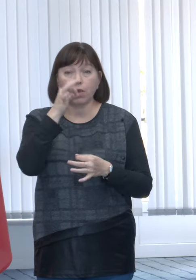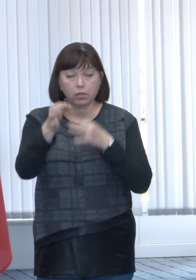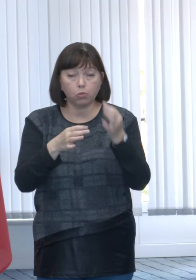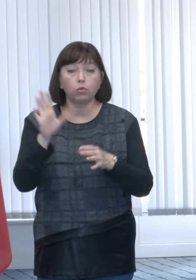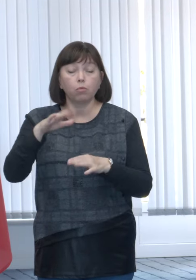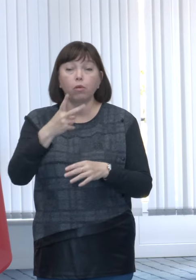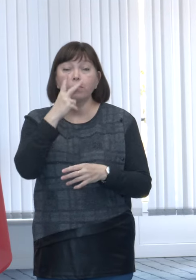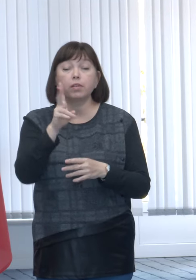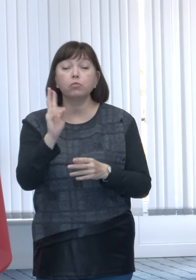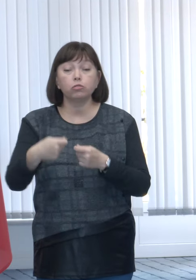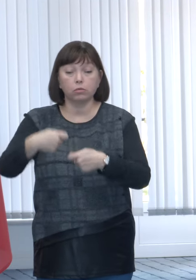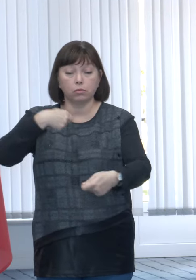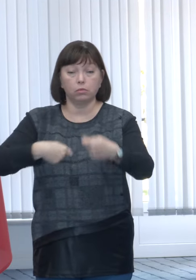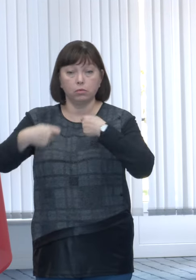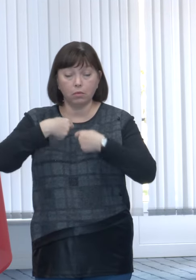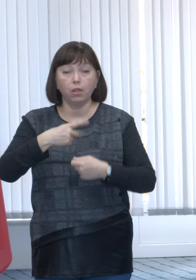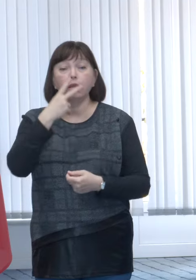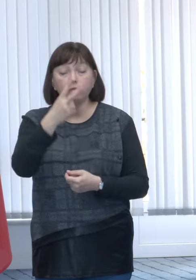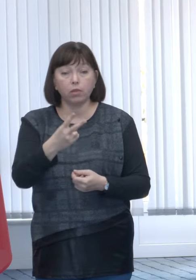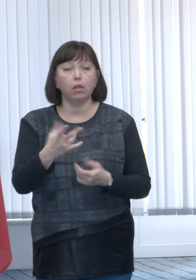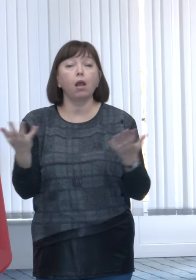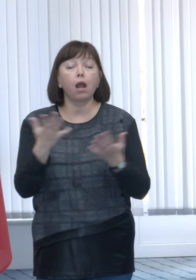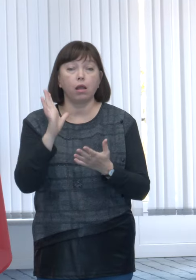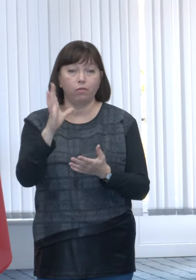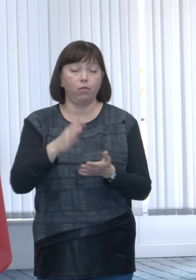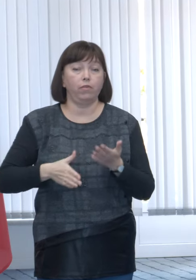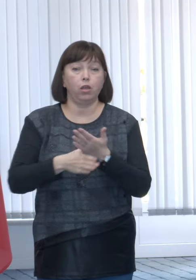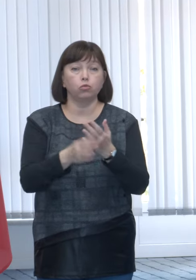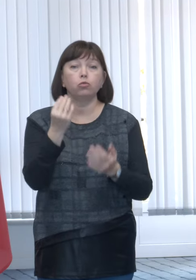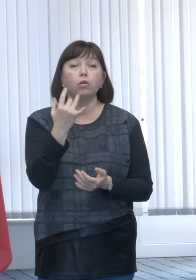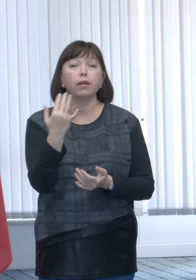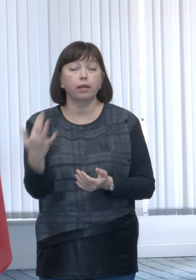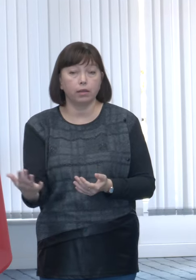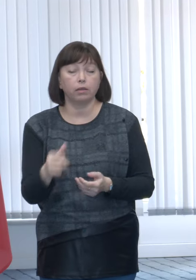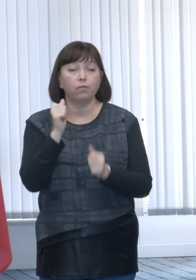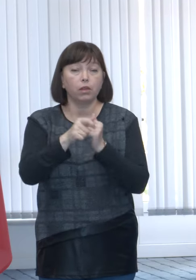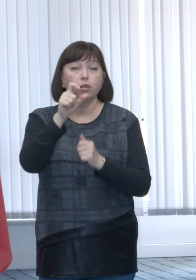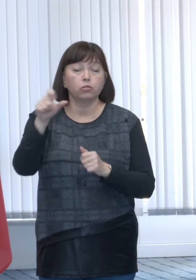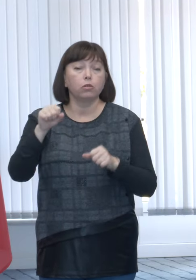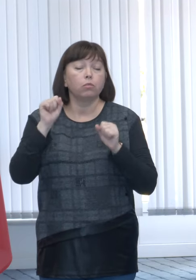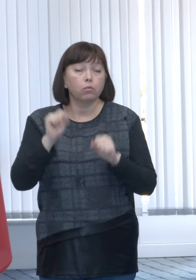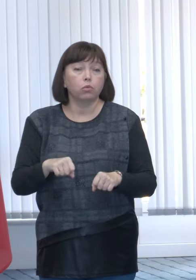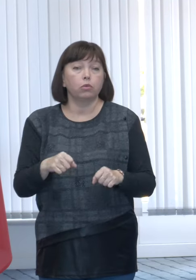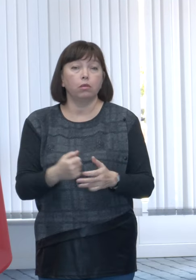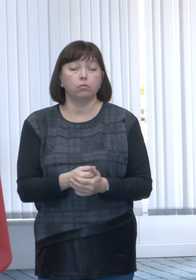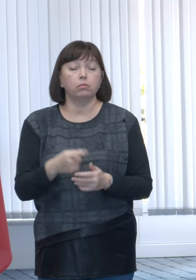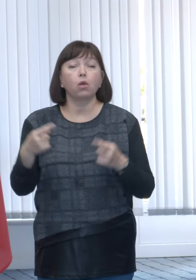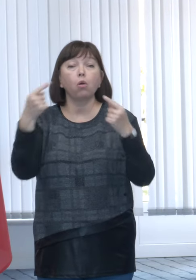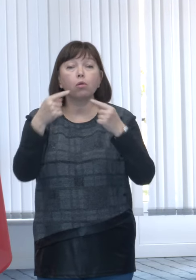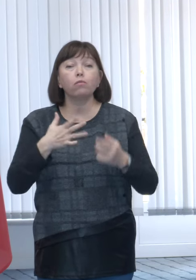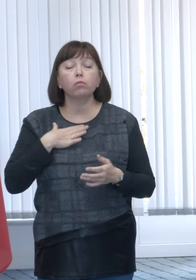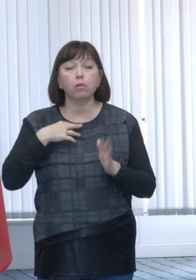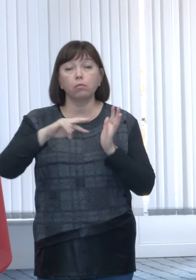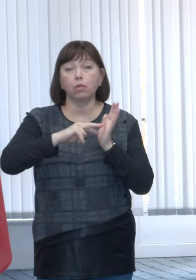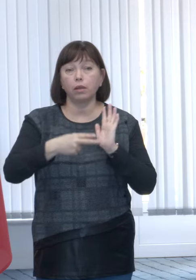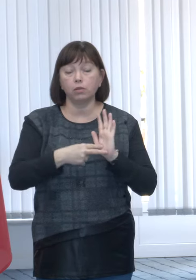aprobăm în guvern. Atunci când le aprobăm, le vom comunica, toți cetățenii vor o cunoaște. Deci, suntem, conform calendarului nostru,